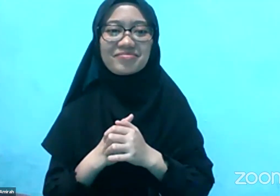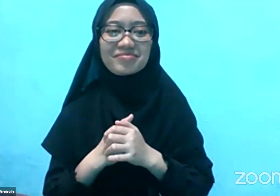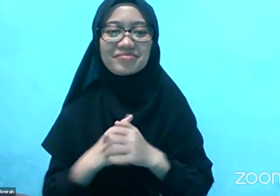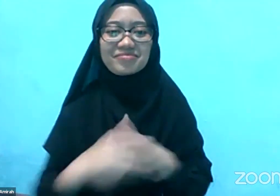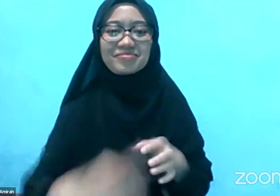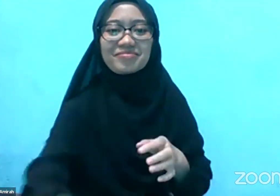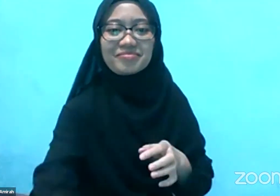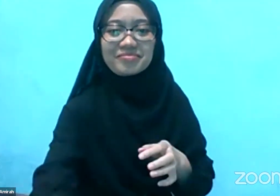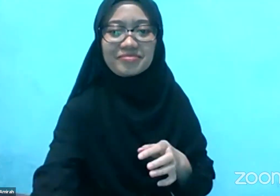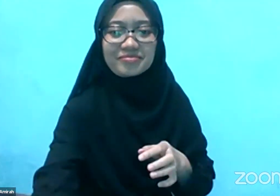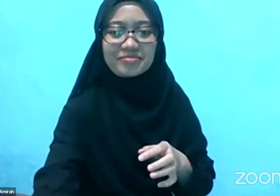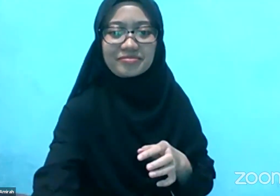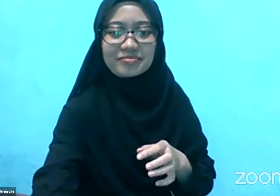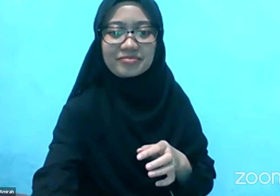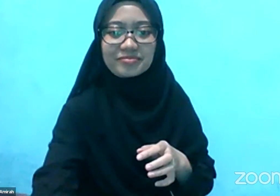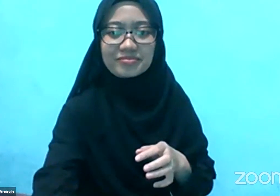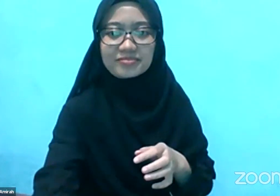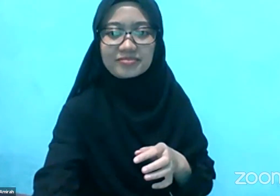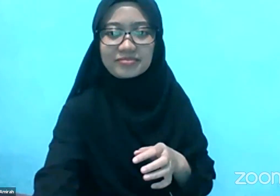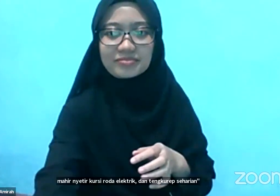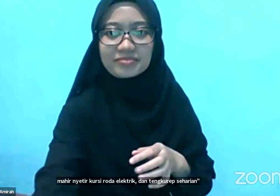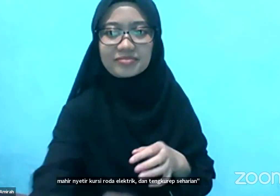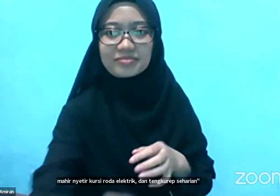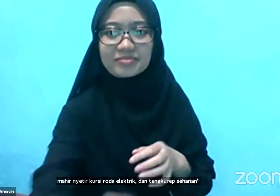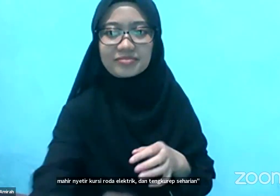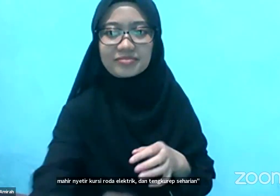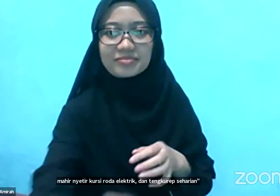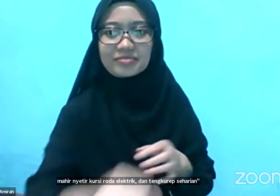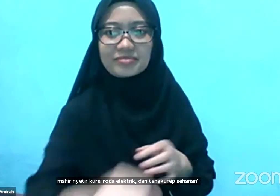Keren Aduh covid nih Batuk